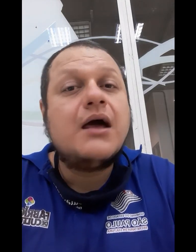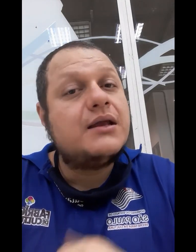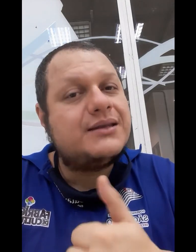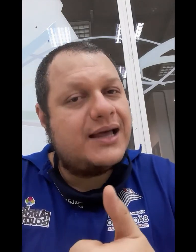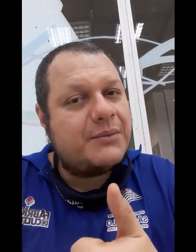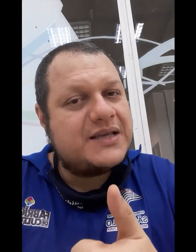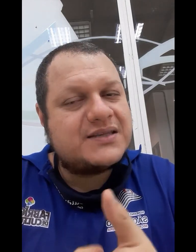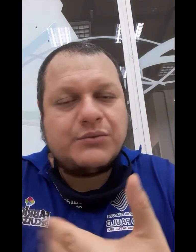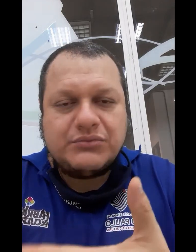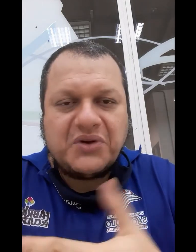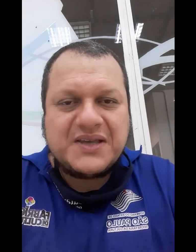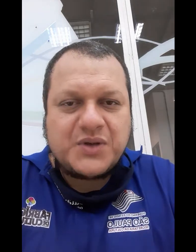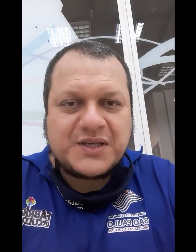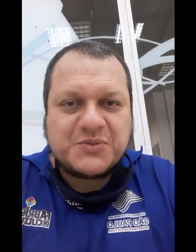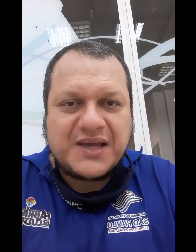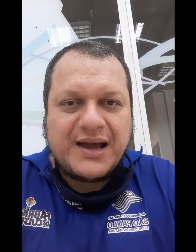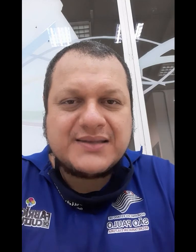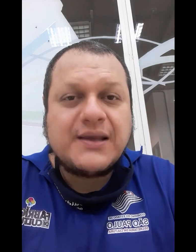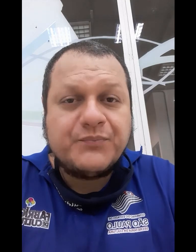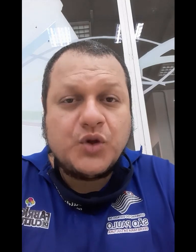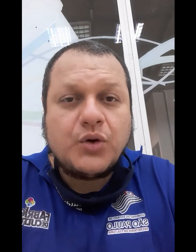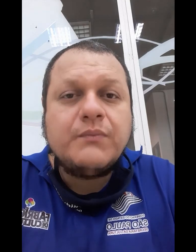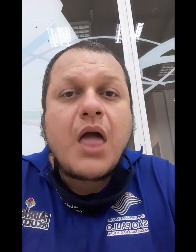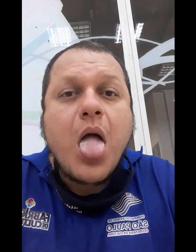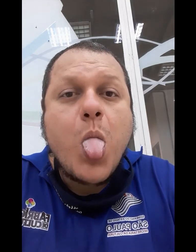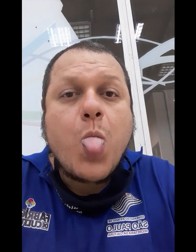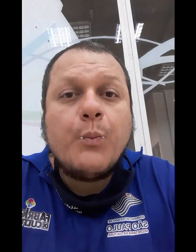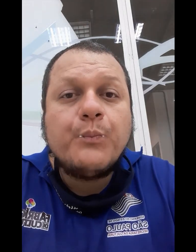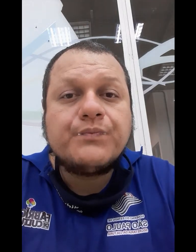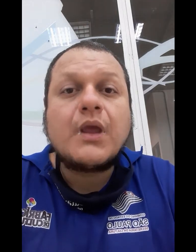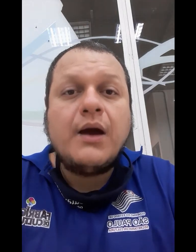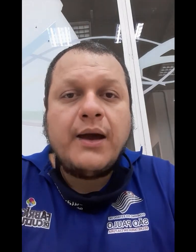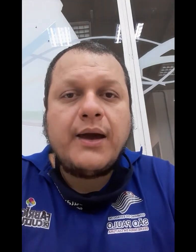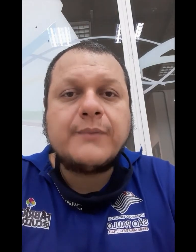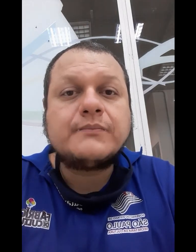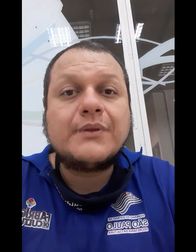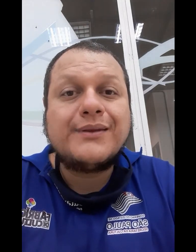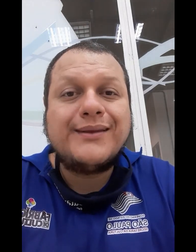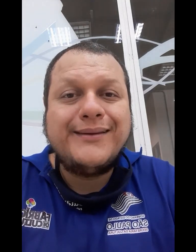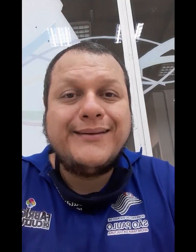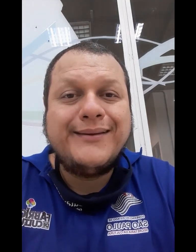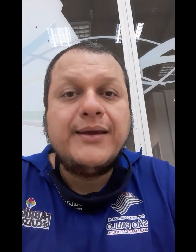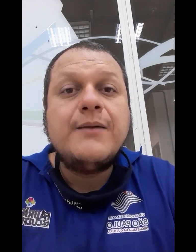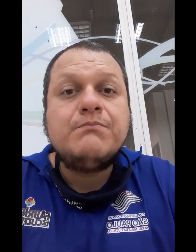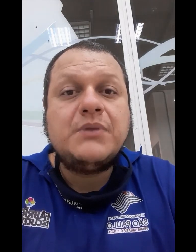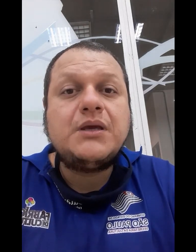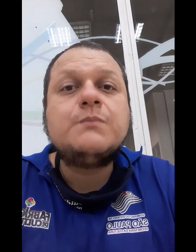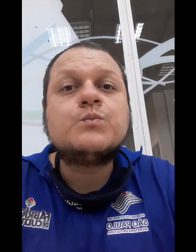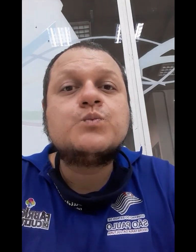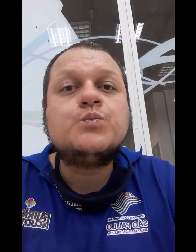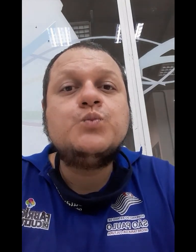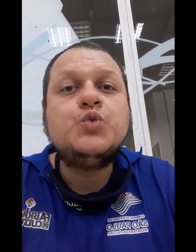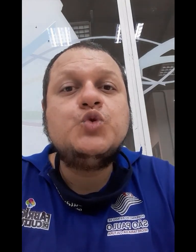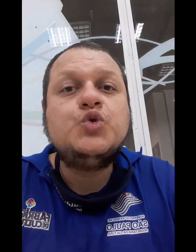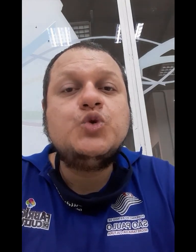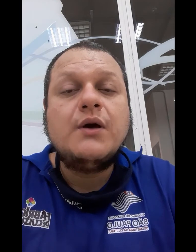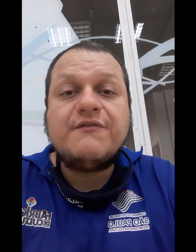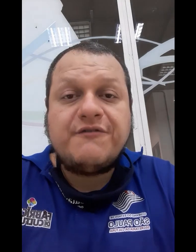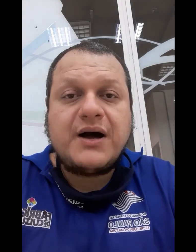Nada mais são do que as notas musicais. Do, ré, mi, fa,